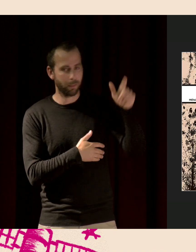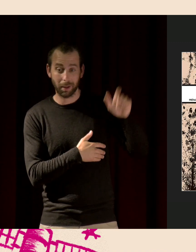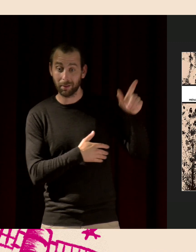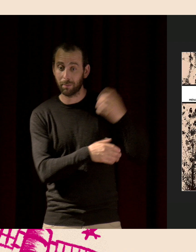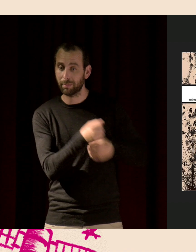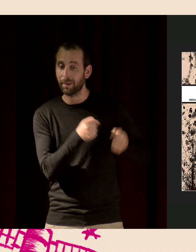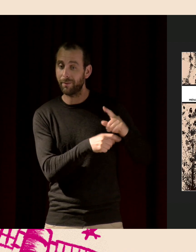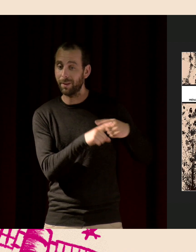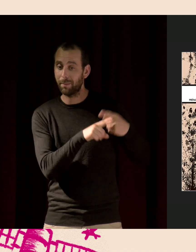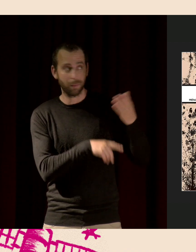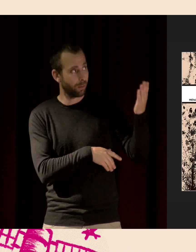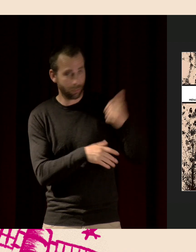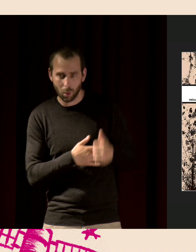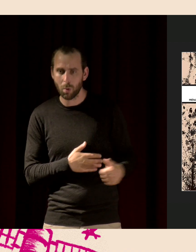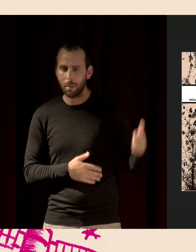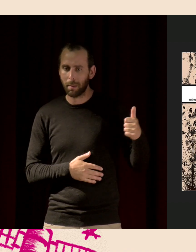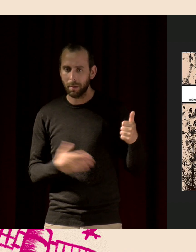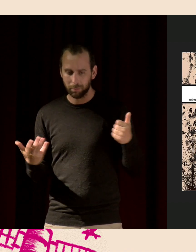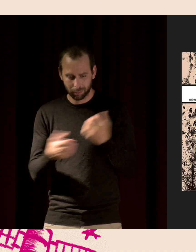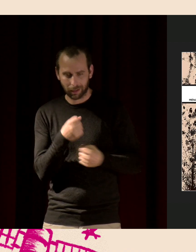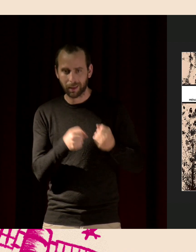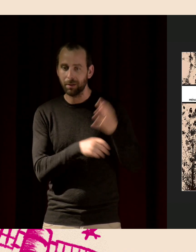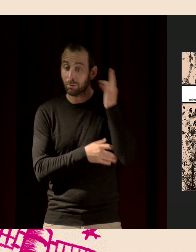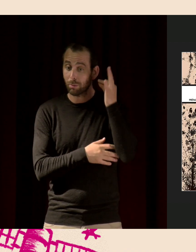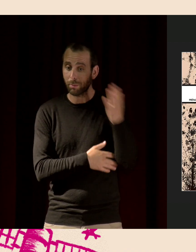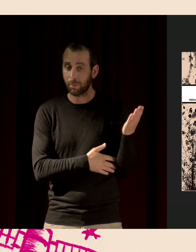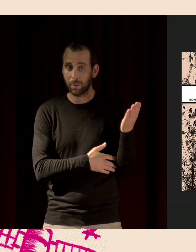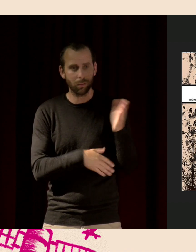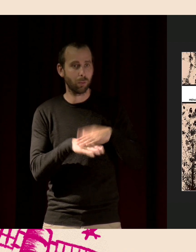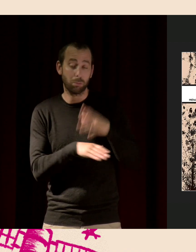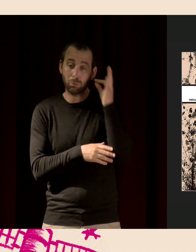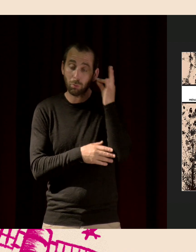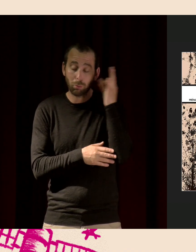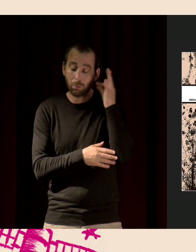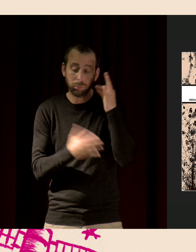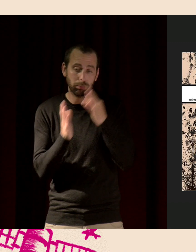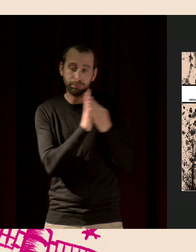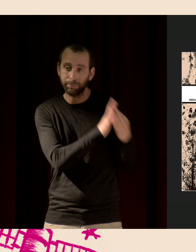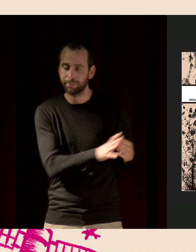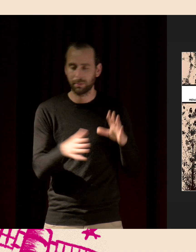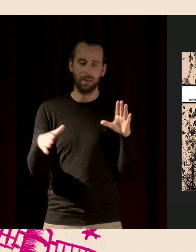'est Vincent Munier qui a fait le son. Mais voilà, on retient essentiellement l'image, la partie visuelle.